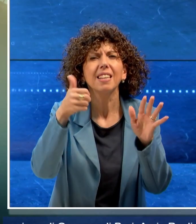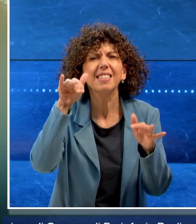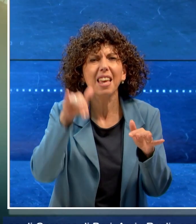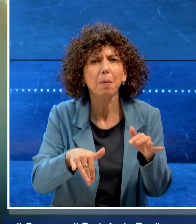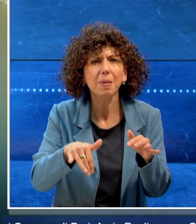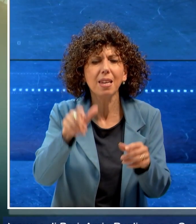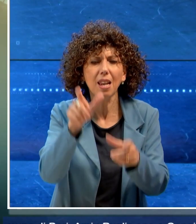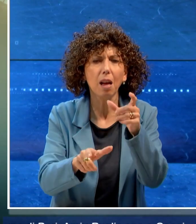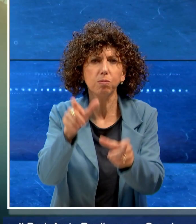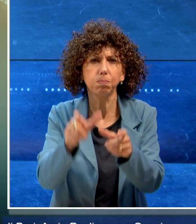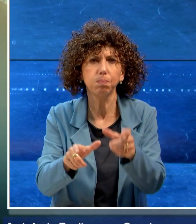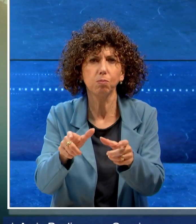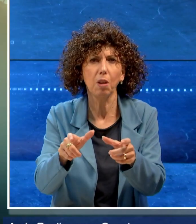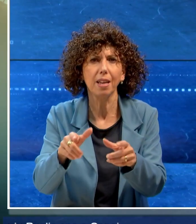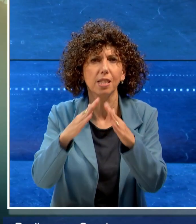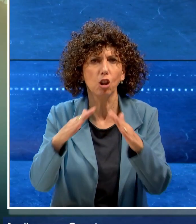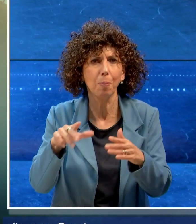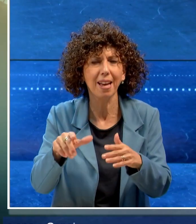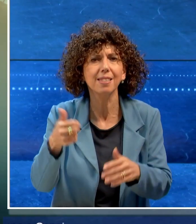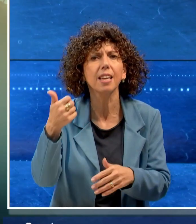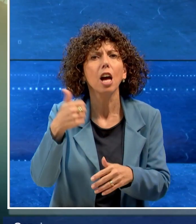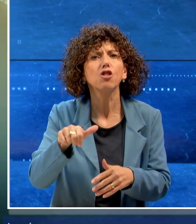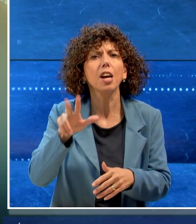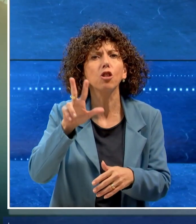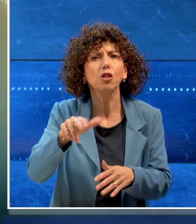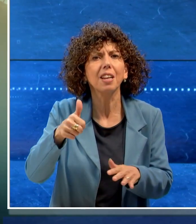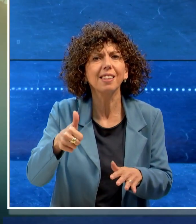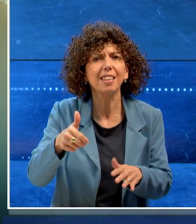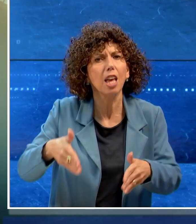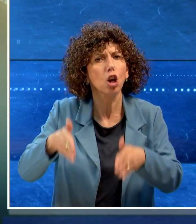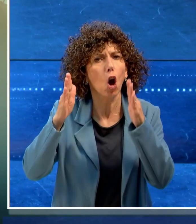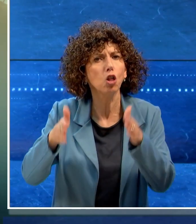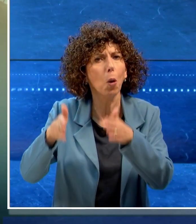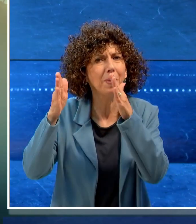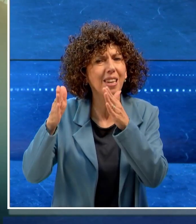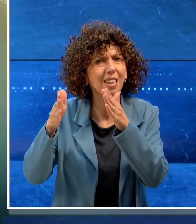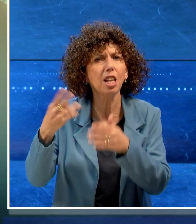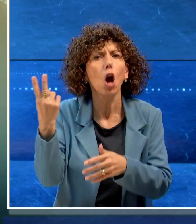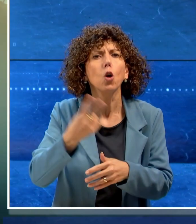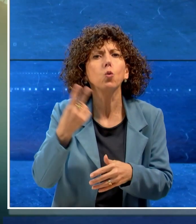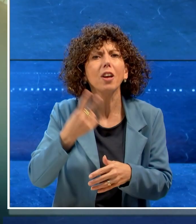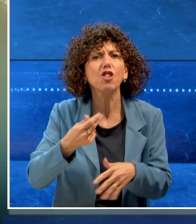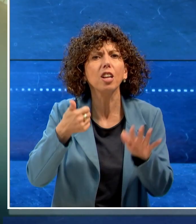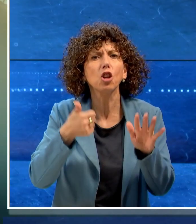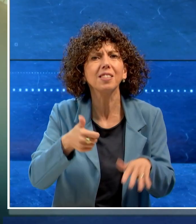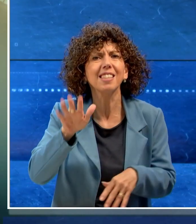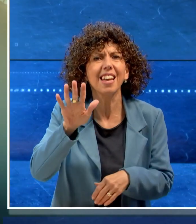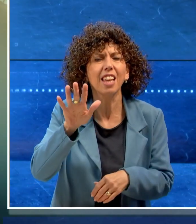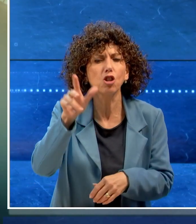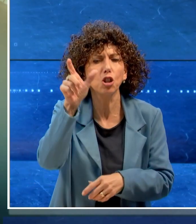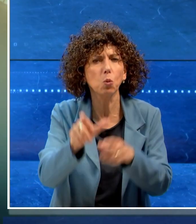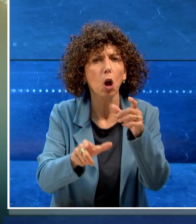utenze domestiche, 136 condomini, 265